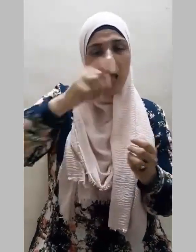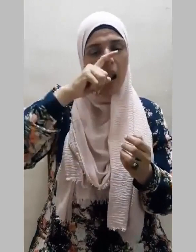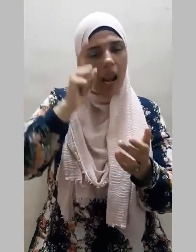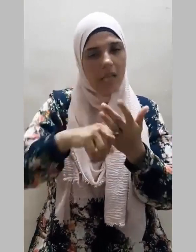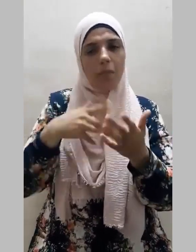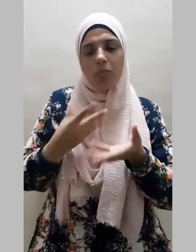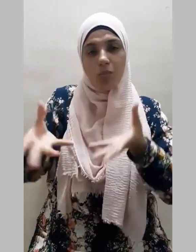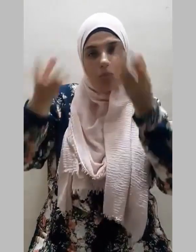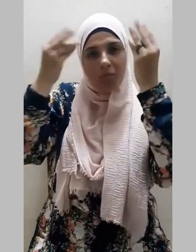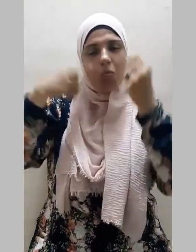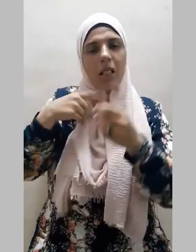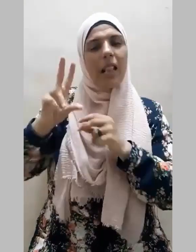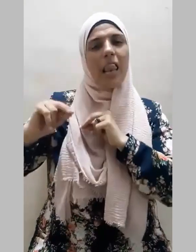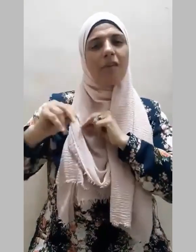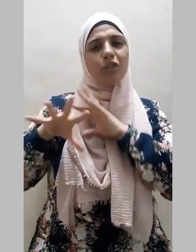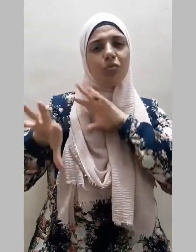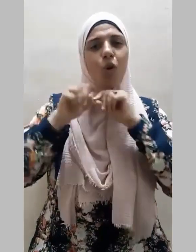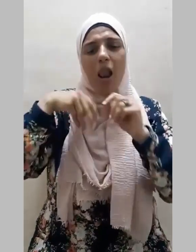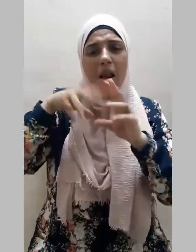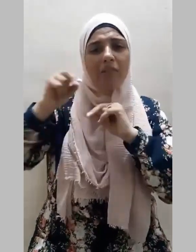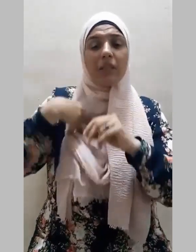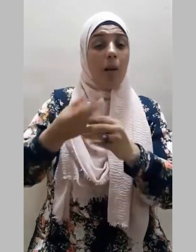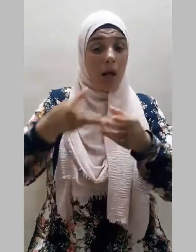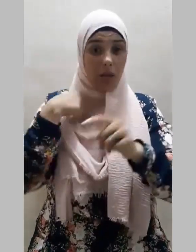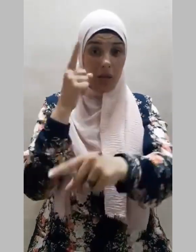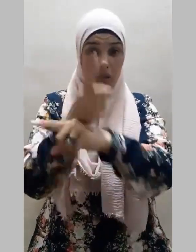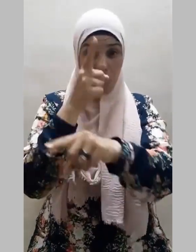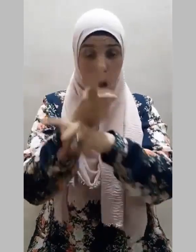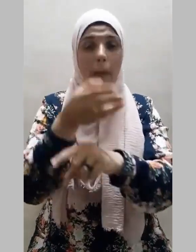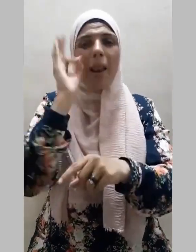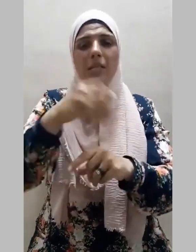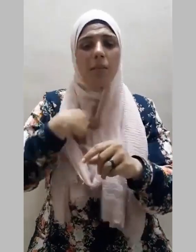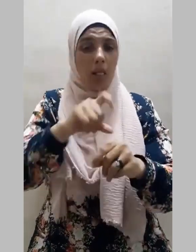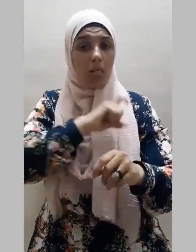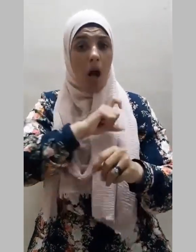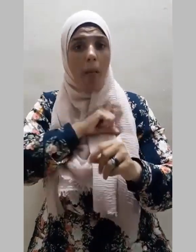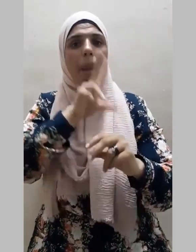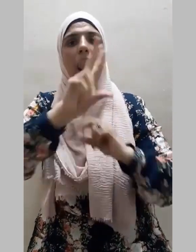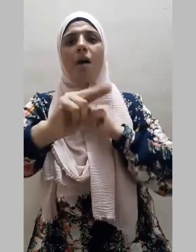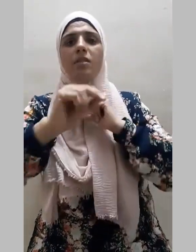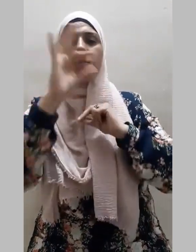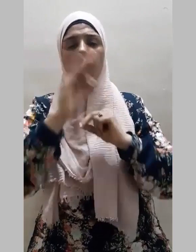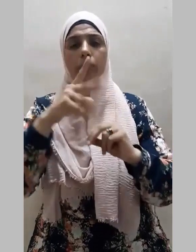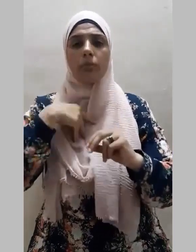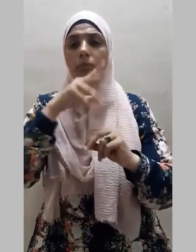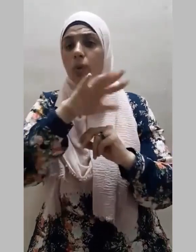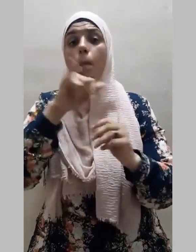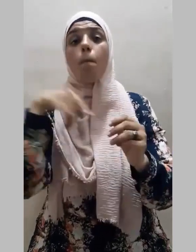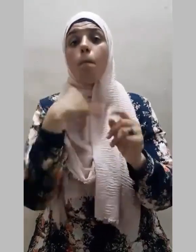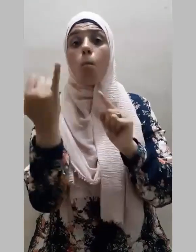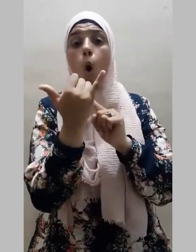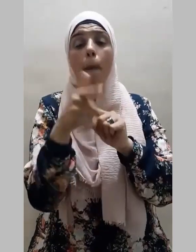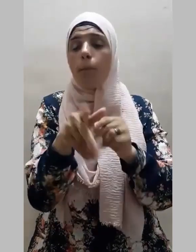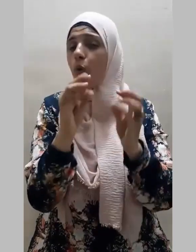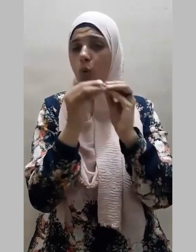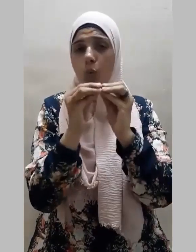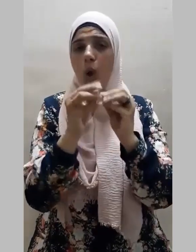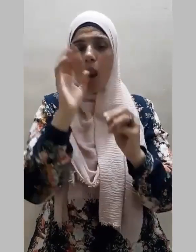طالبه ومعلمه على حد الظواب من أهمها الإخلاص